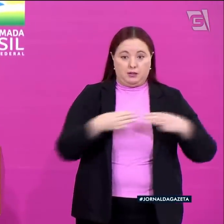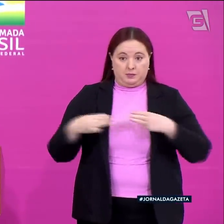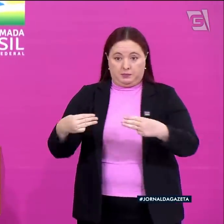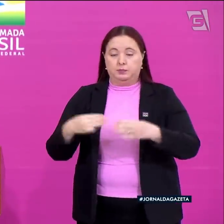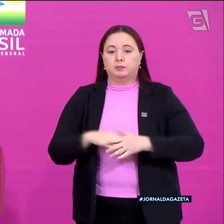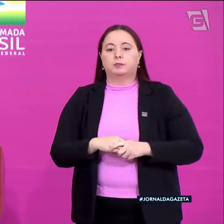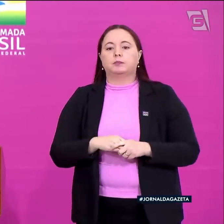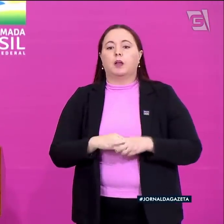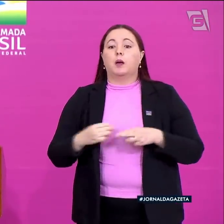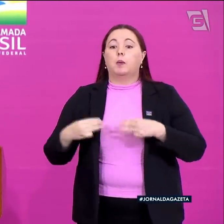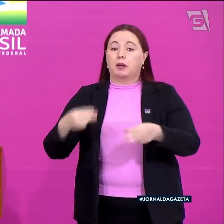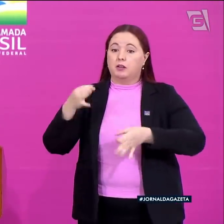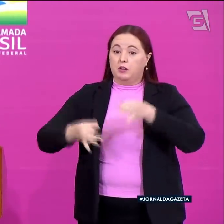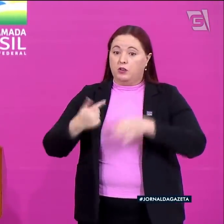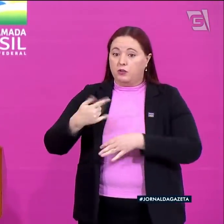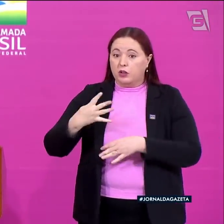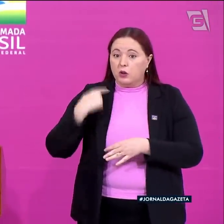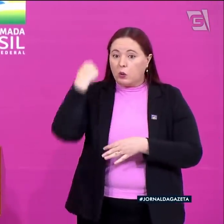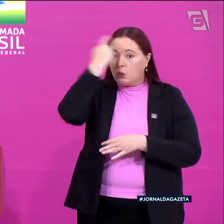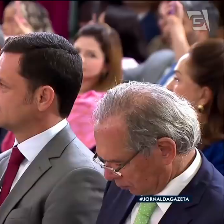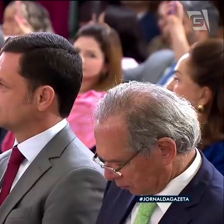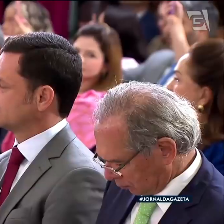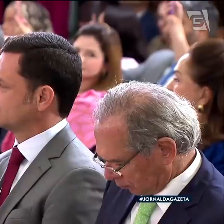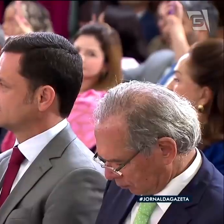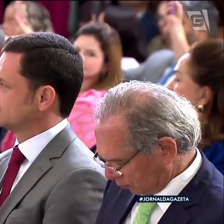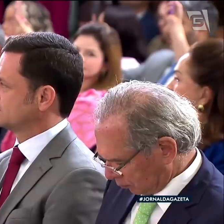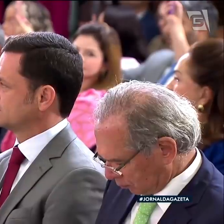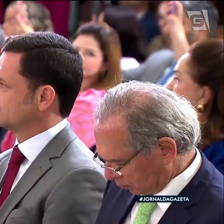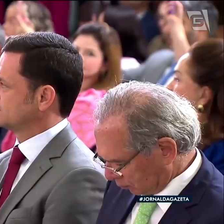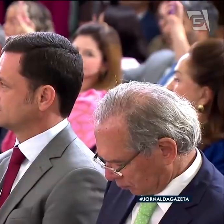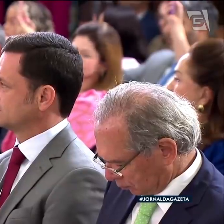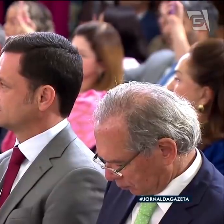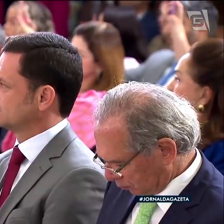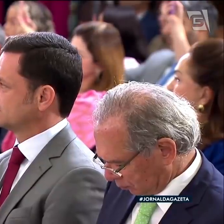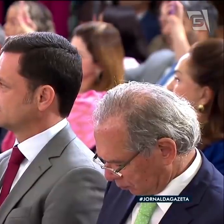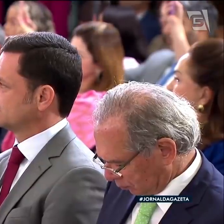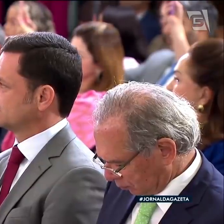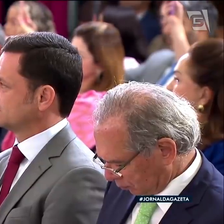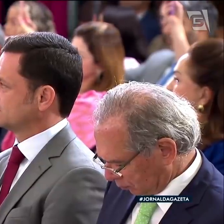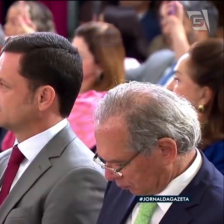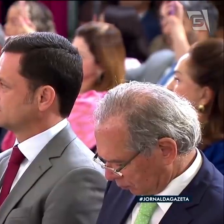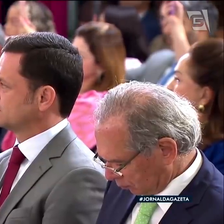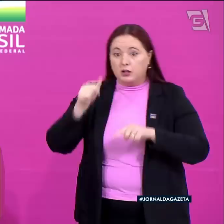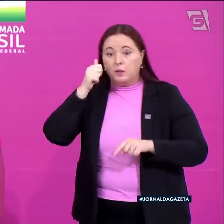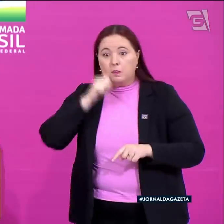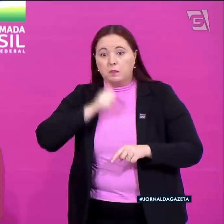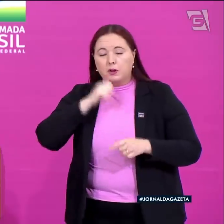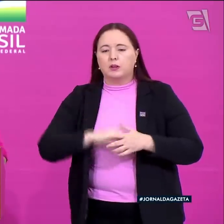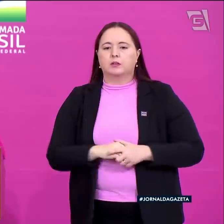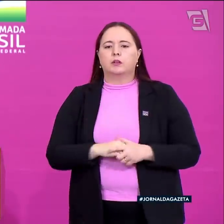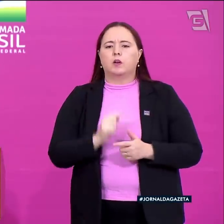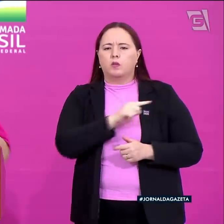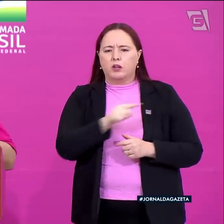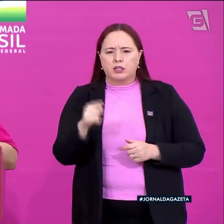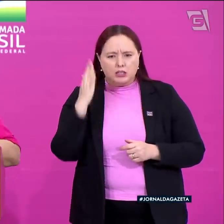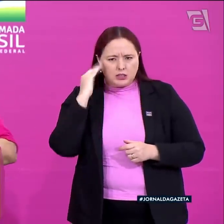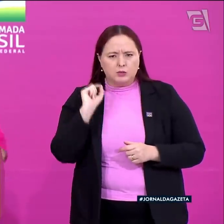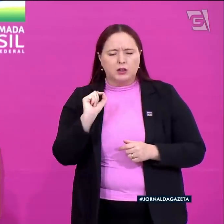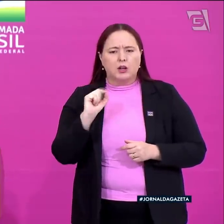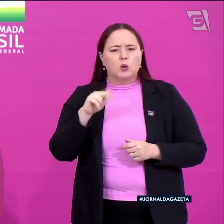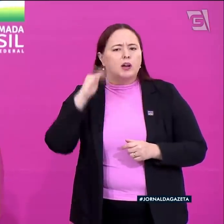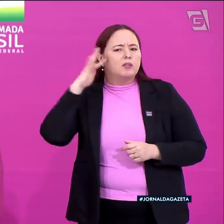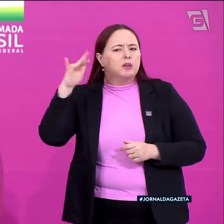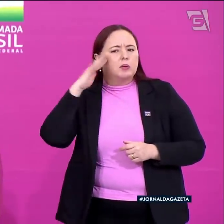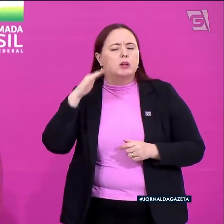O nosso ministro da Justiça, 24 horas, trabalha pensando no enfrentamento à violência contra a mulher. Vocês também nunca vão